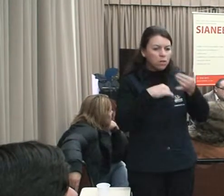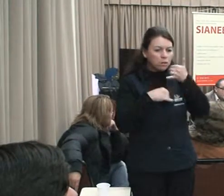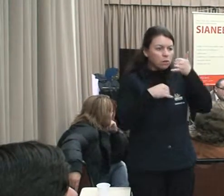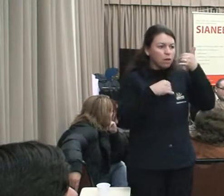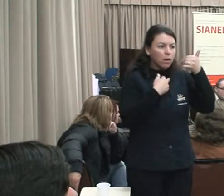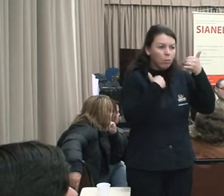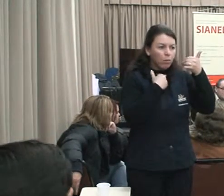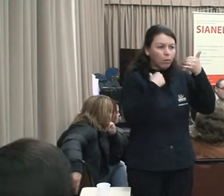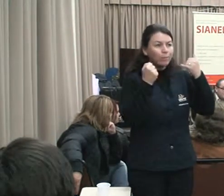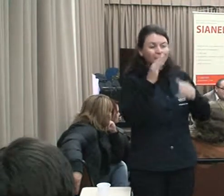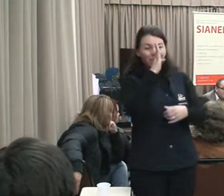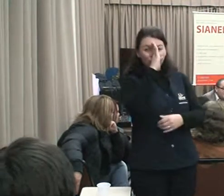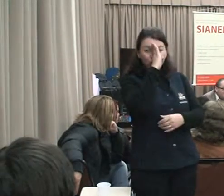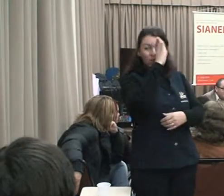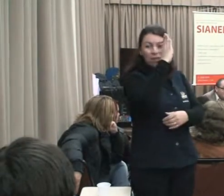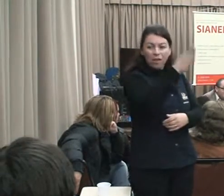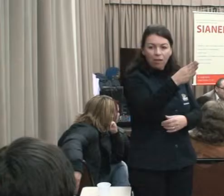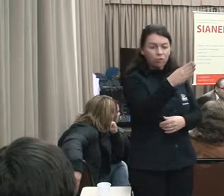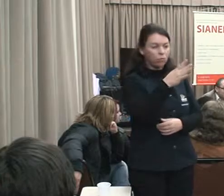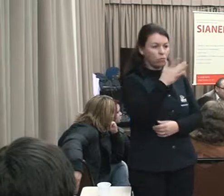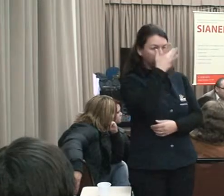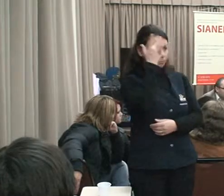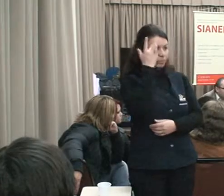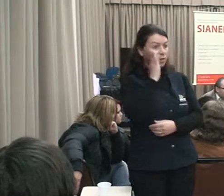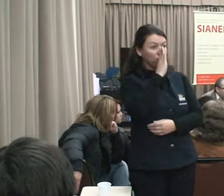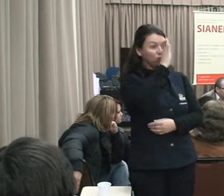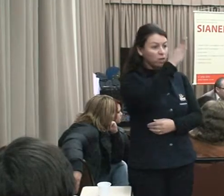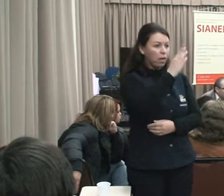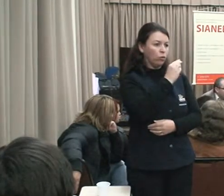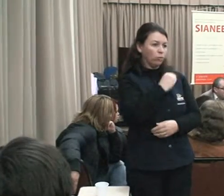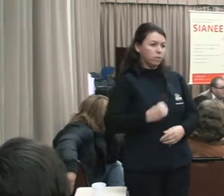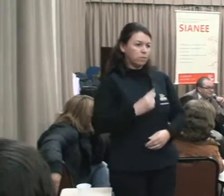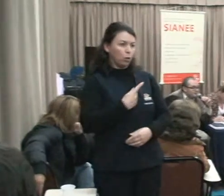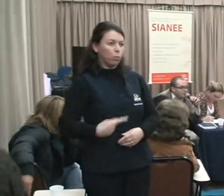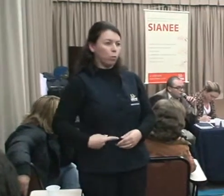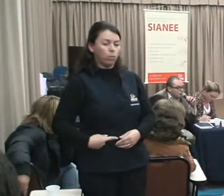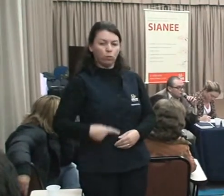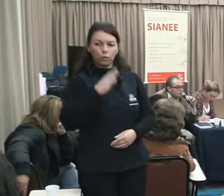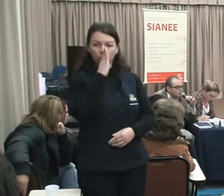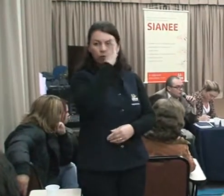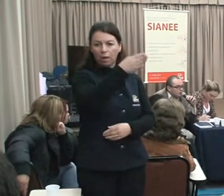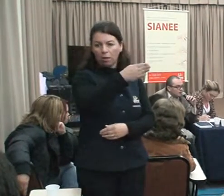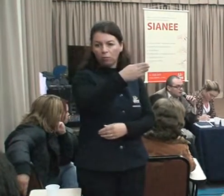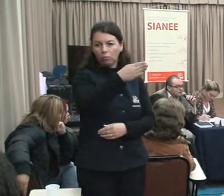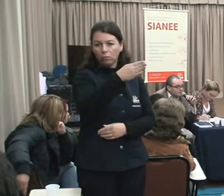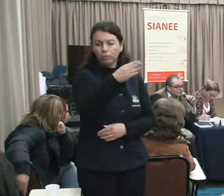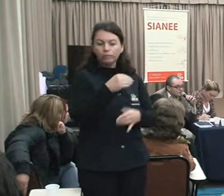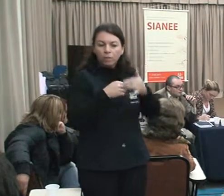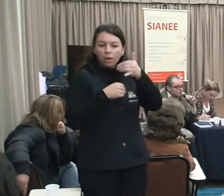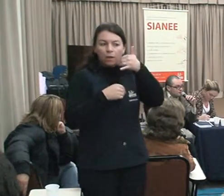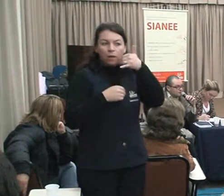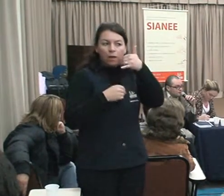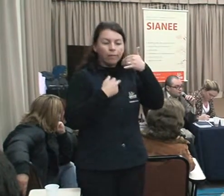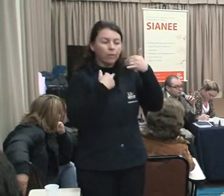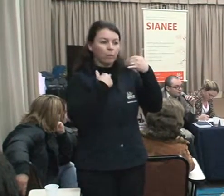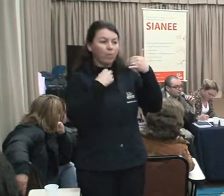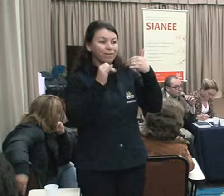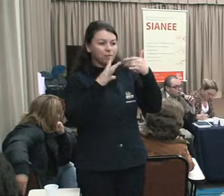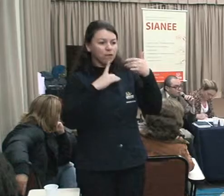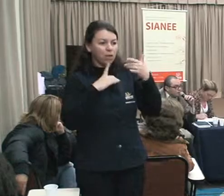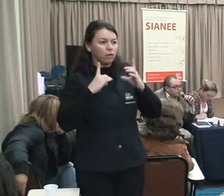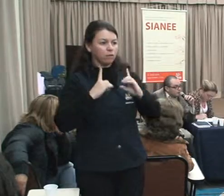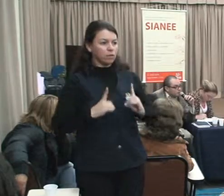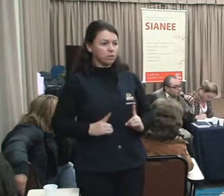podemos montar uma gigantesca força de trabalho digital. Através dessa força de trabalho